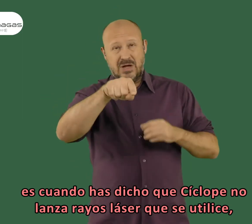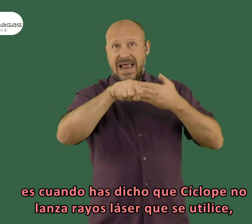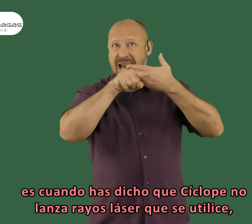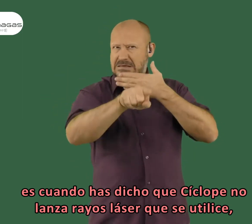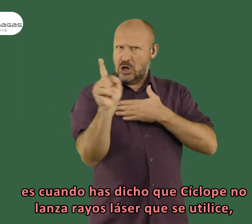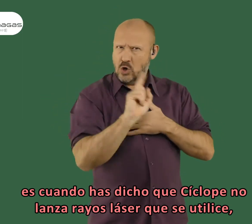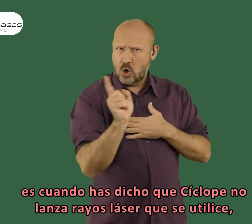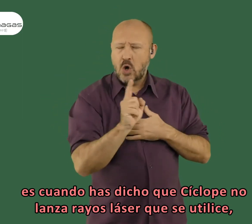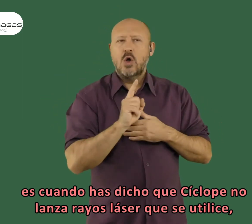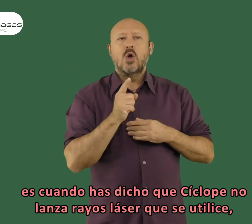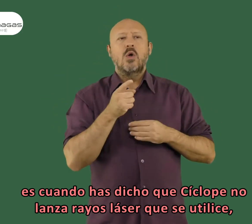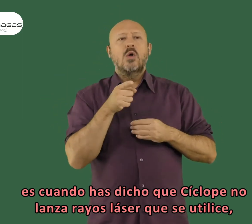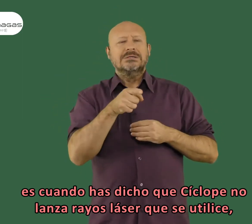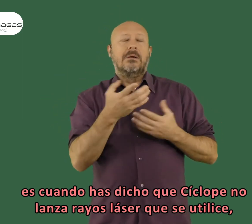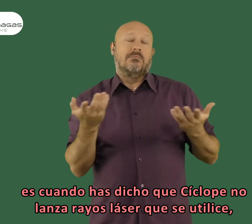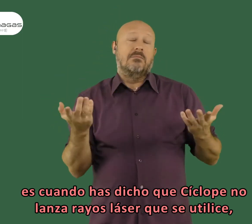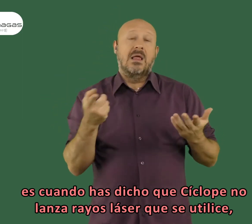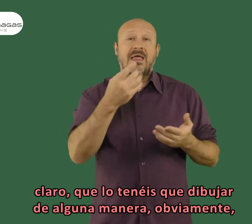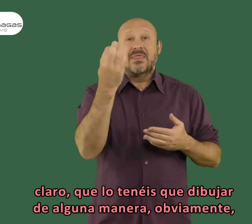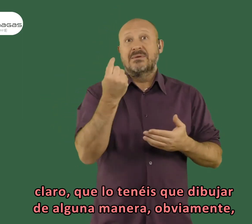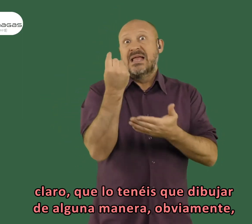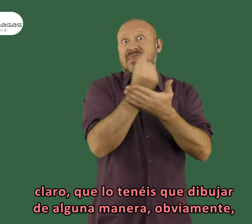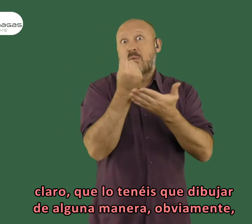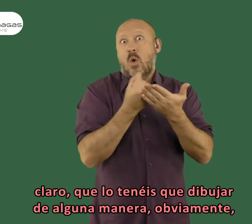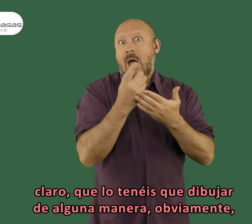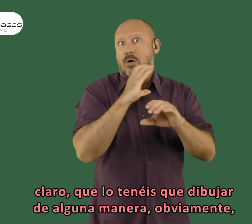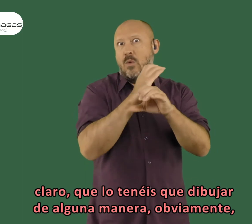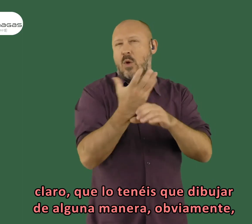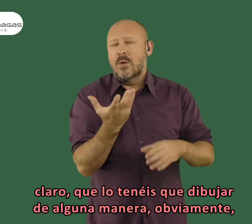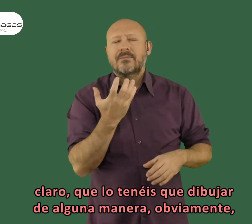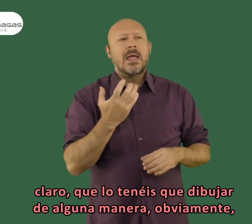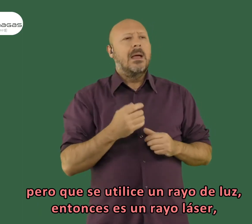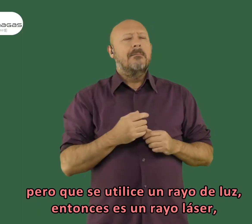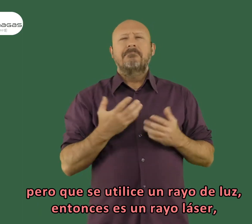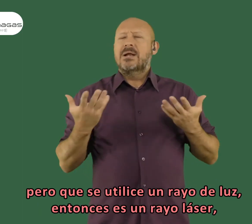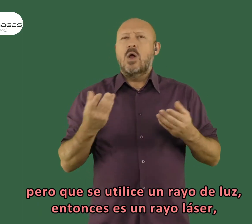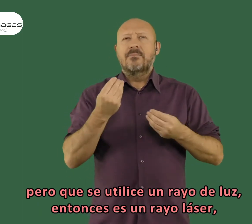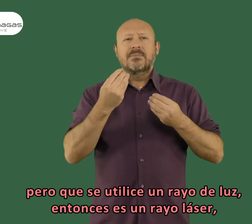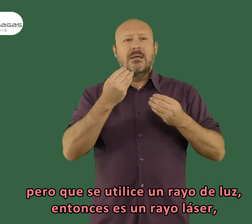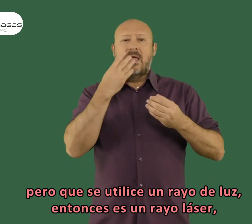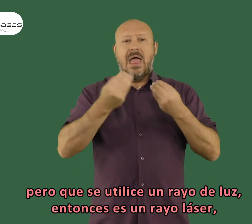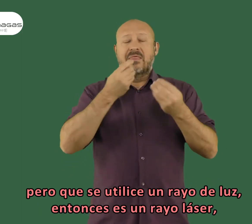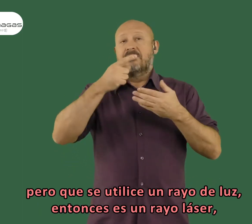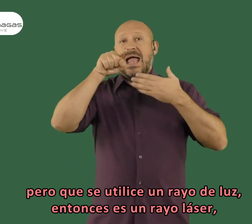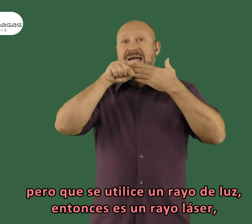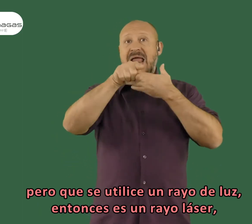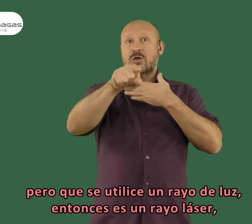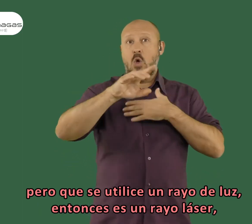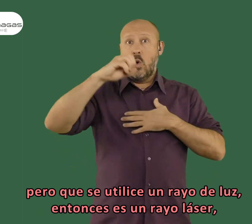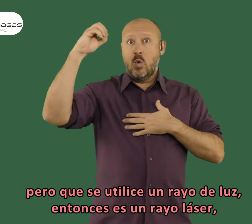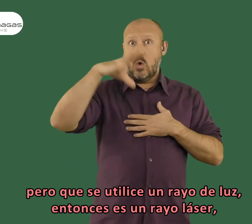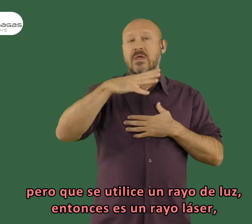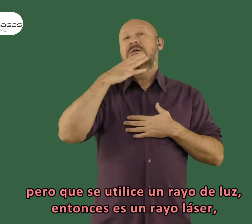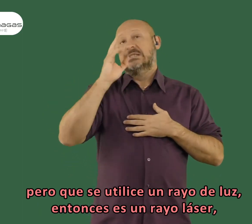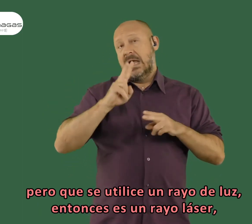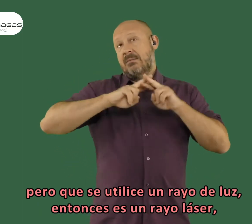que Cíclope no lanza rayos láser, que se utilice, claro que lo tenéis que dibujar de alguna manera, obviamente, pero se utilice un rayo de luz,